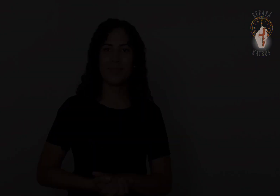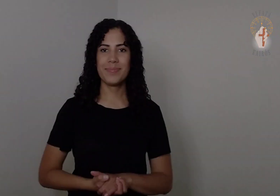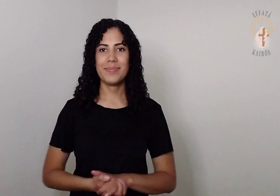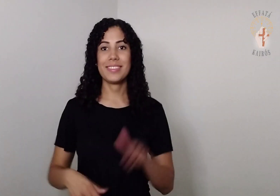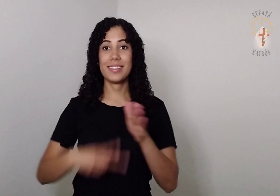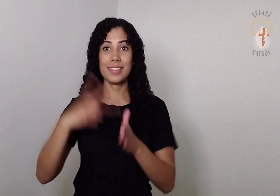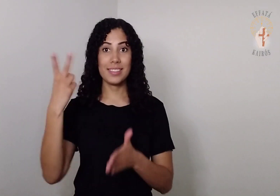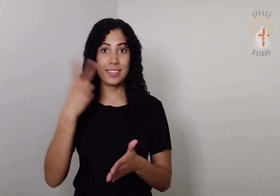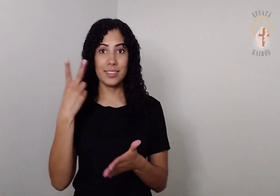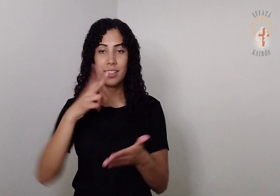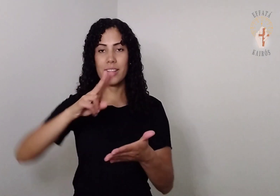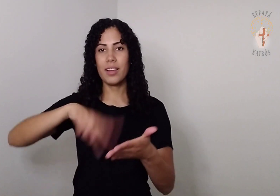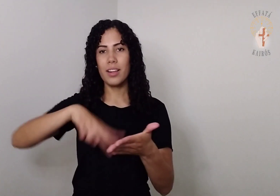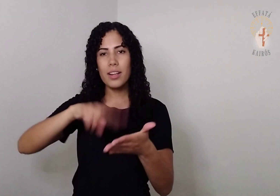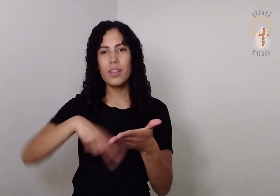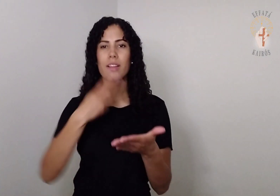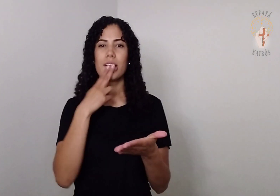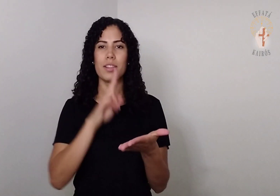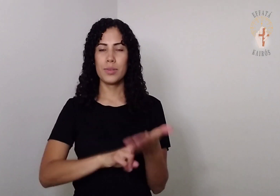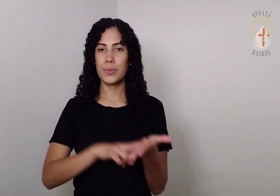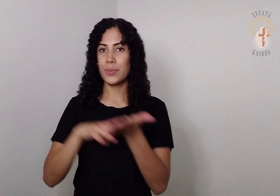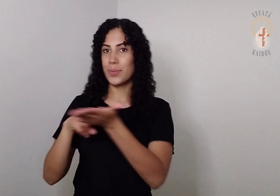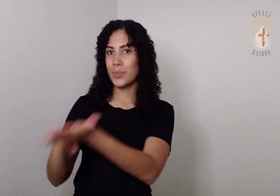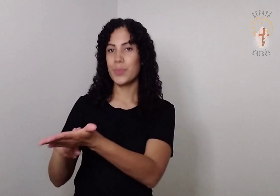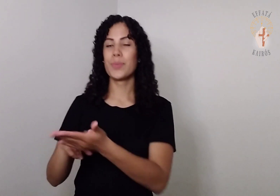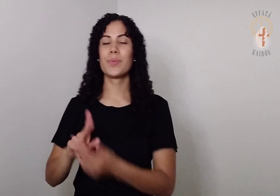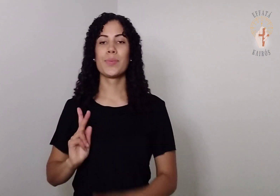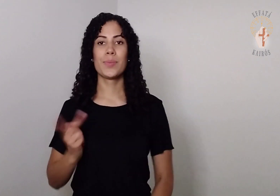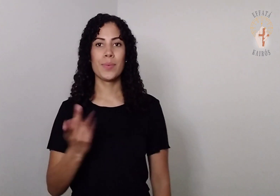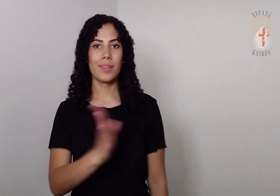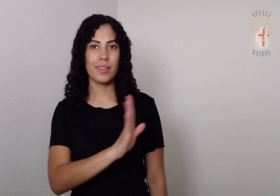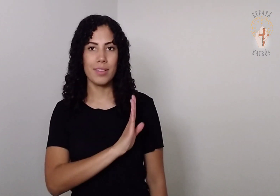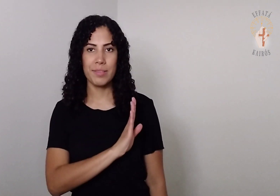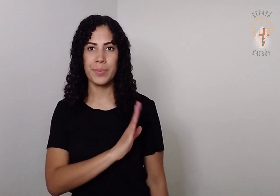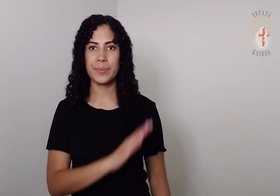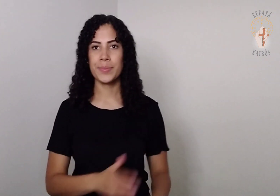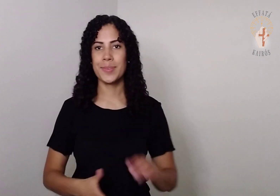2ª Leitura Leitura da Carta aos Hebreus